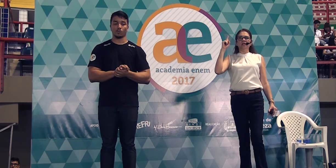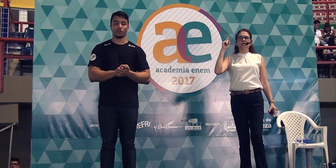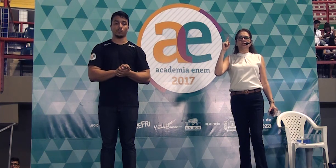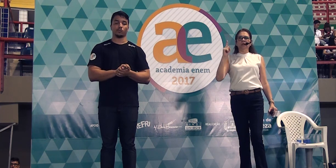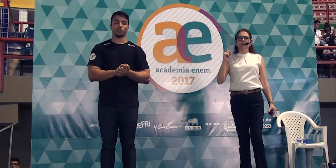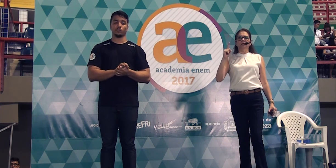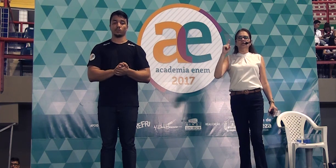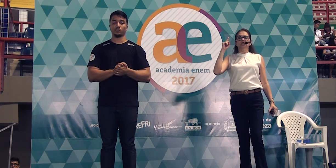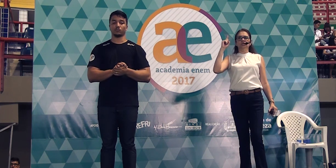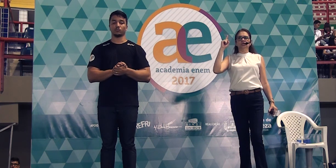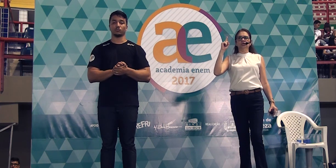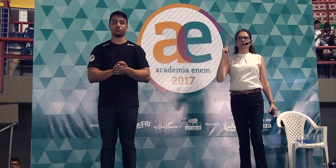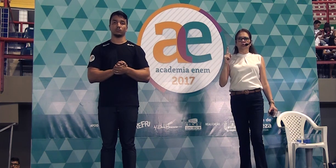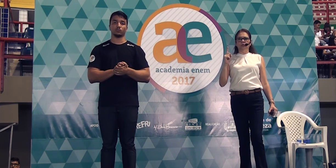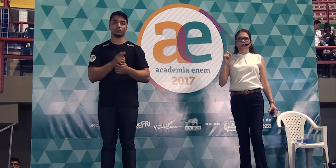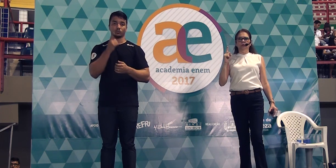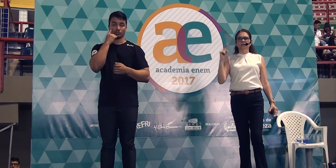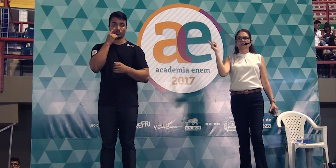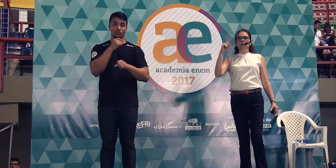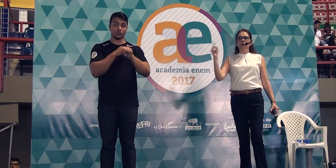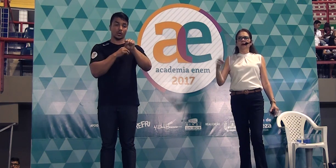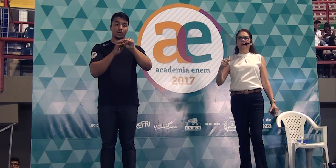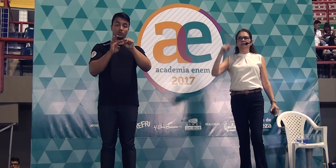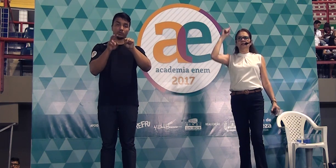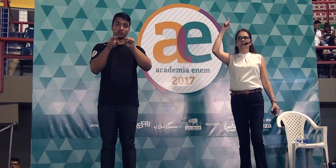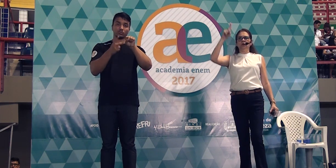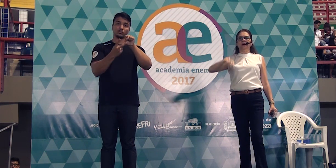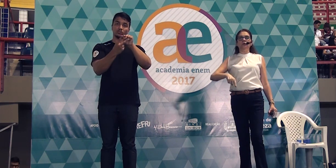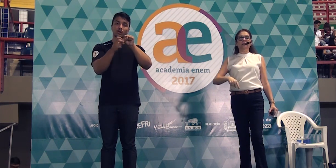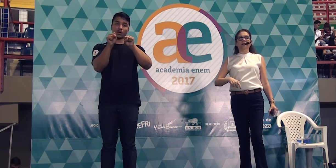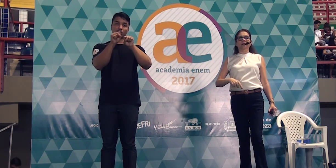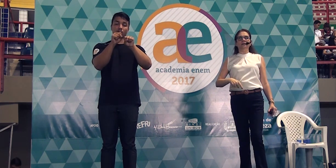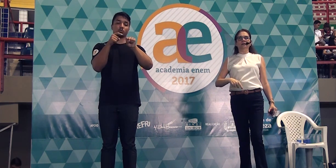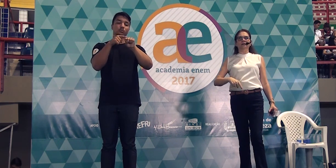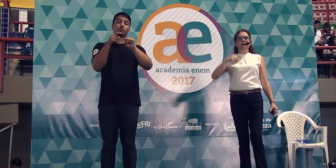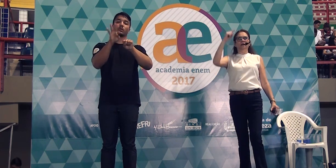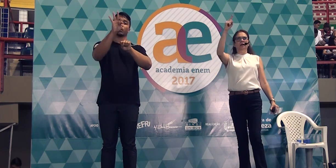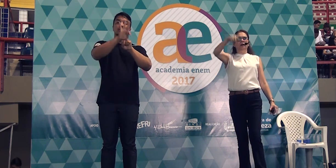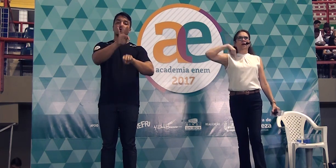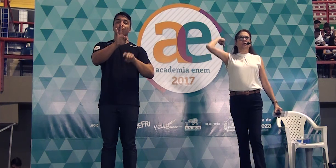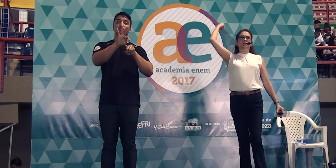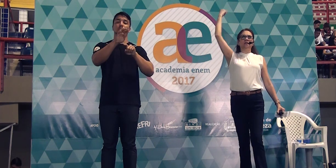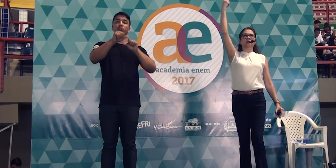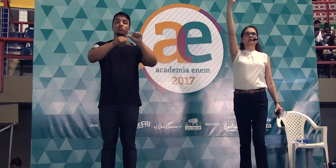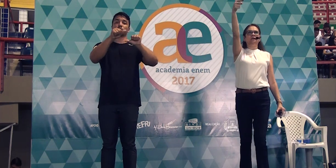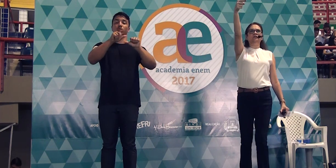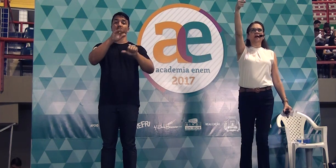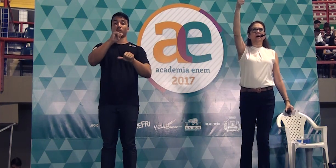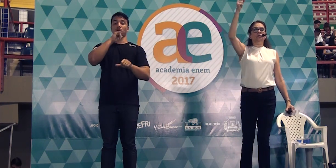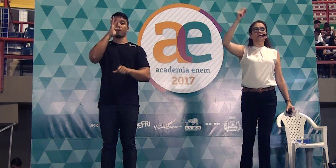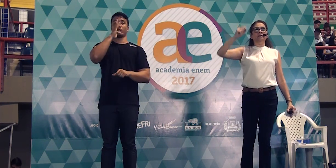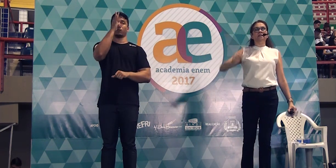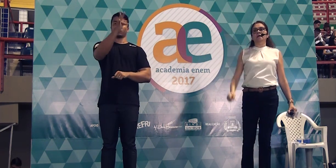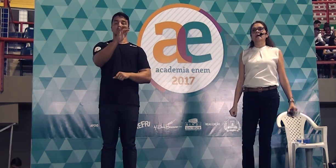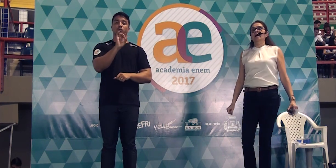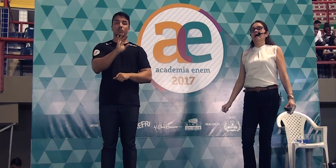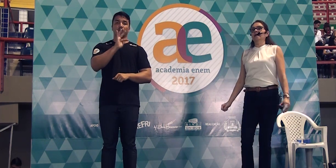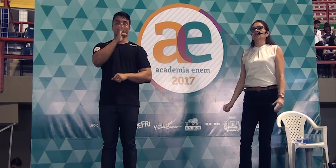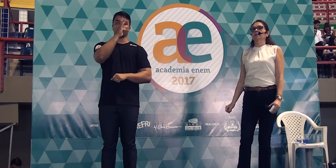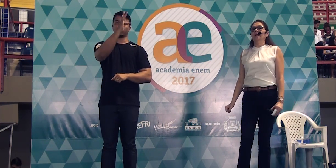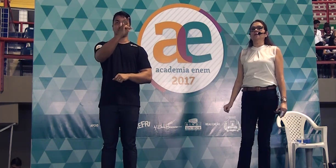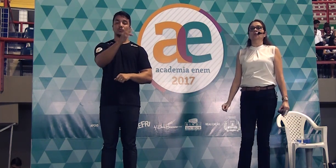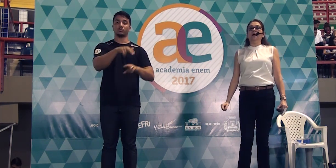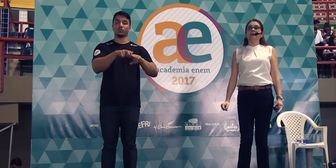desta disto segundo S trocado pela letra T é uma coisa que ainda vai acontecer